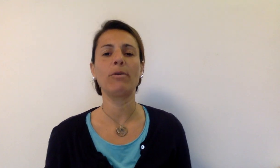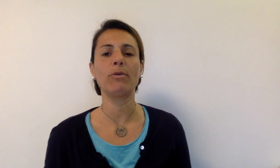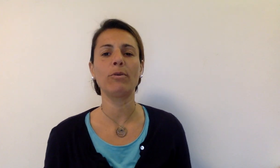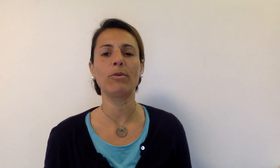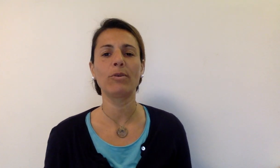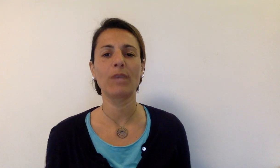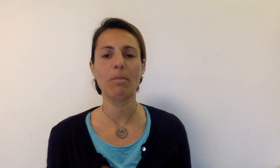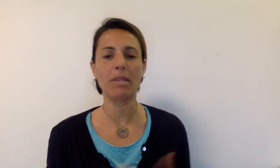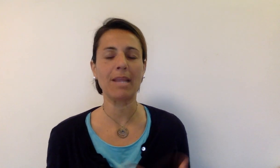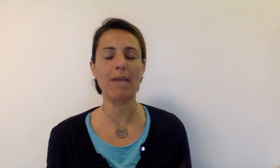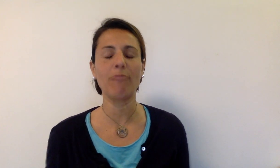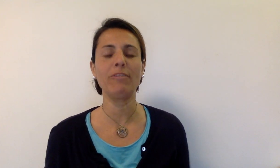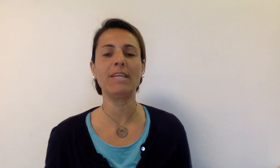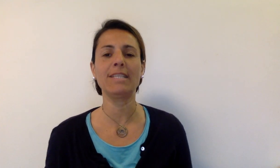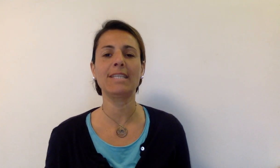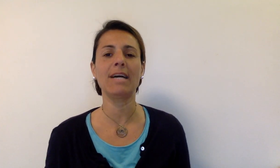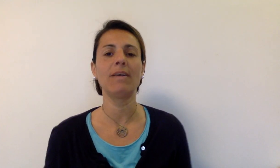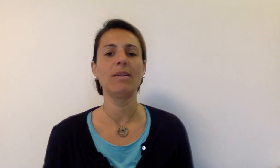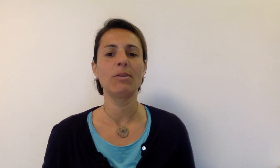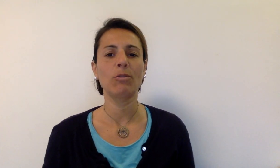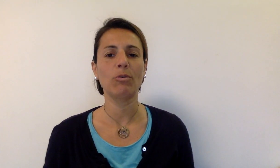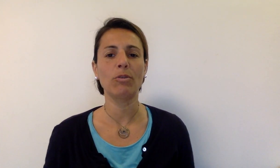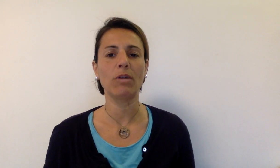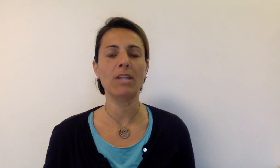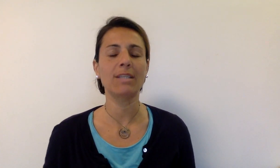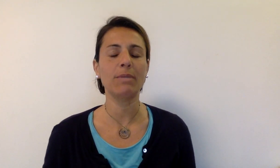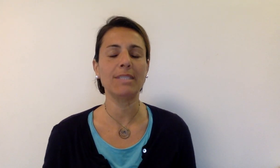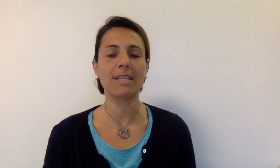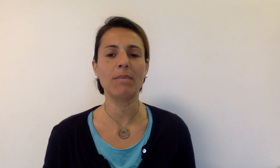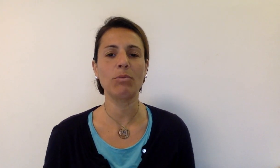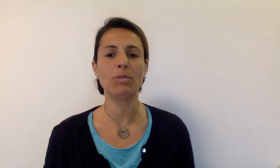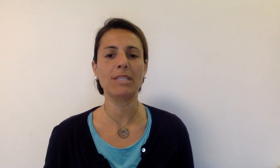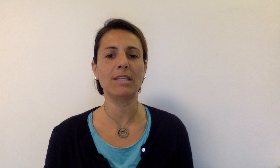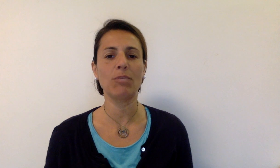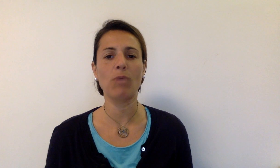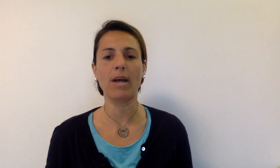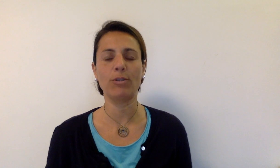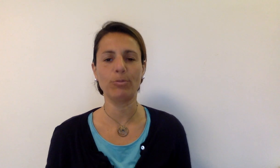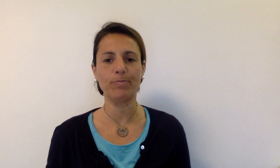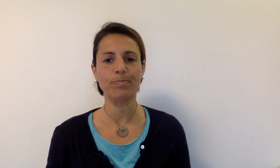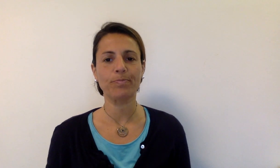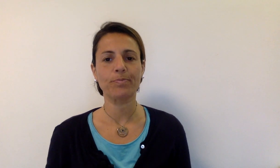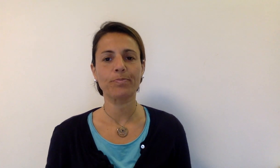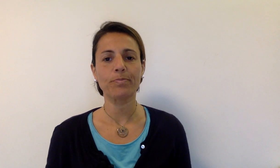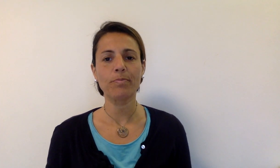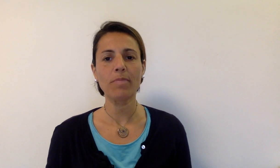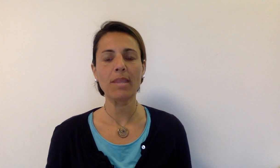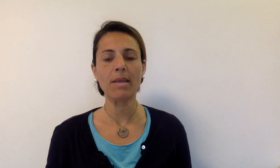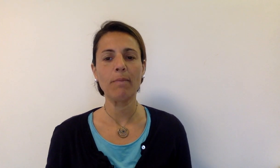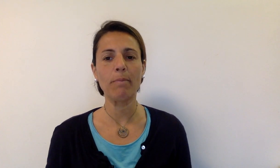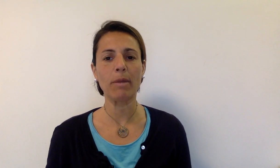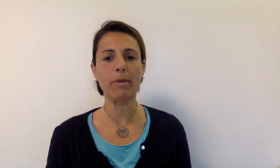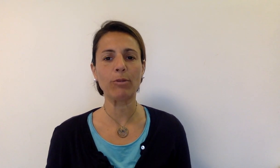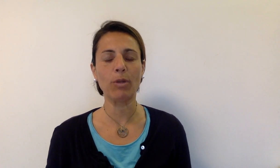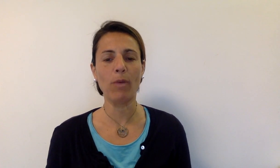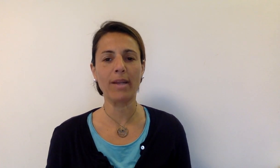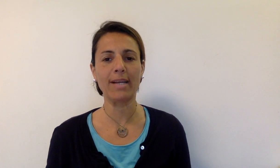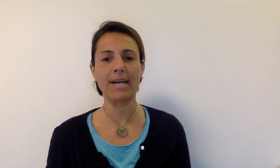che prenderai confidenza con la sequenza che più ti senti a tuo agio Per quanto riguarda